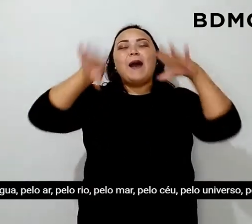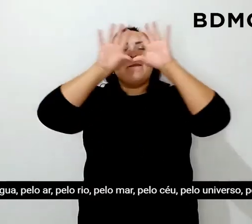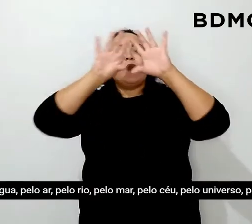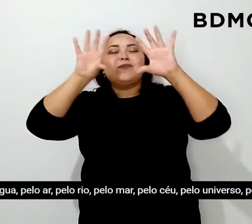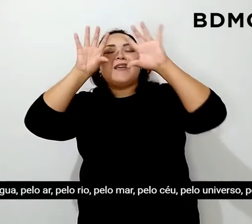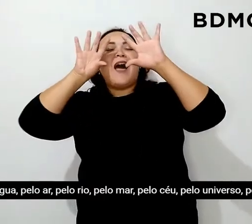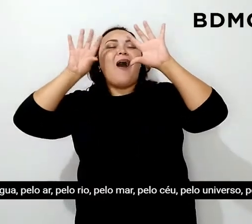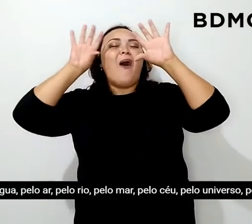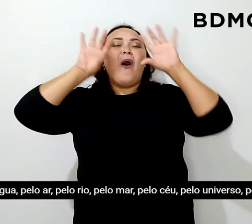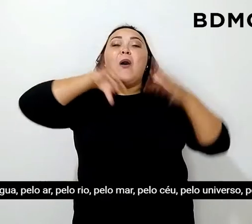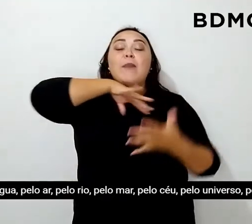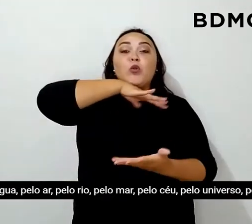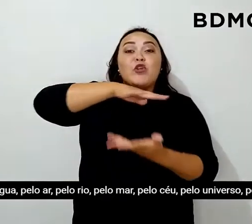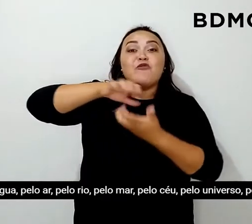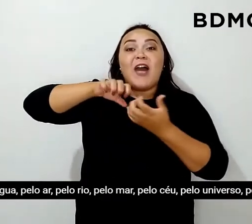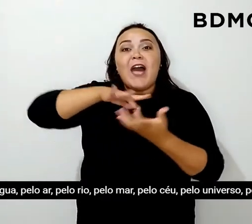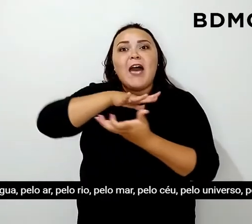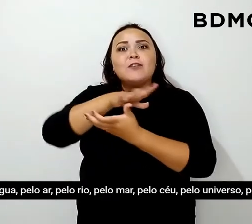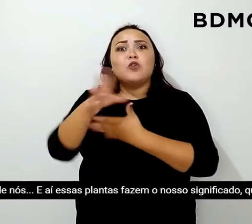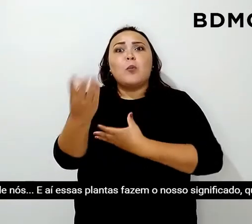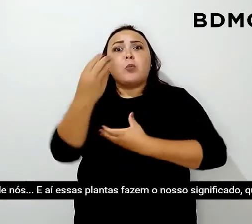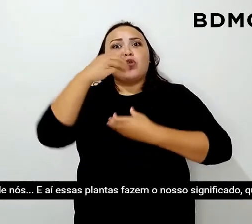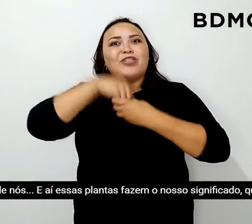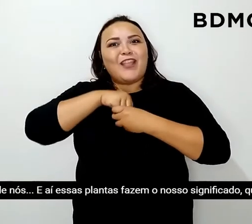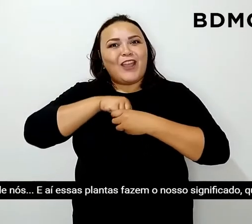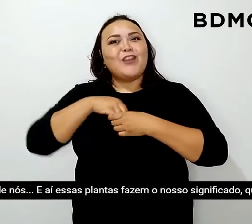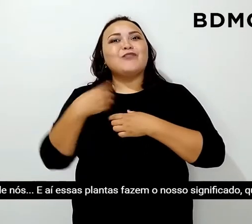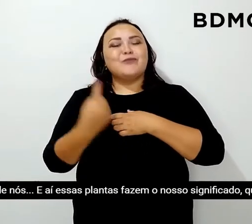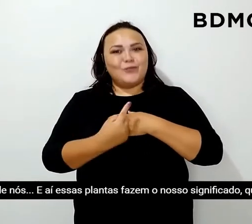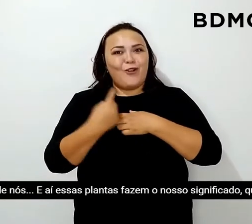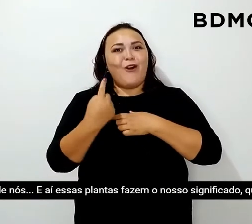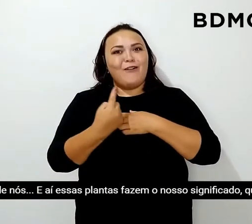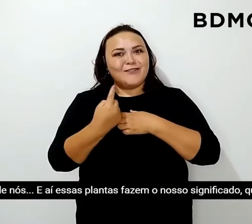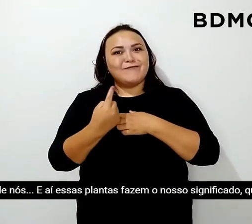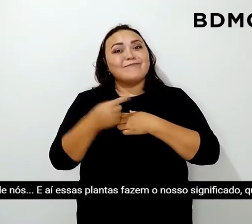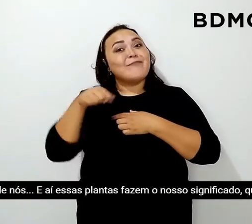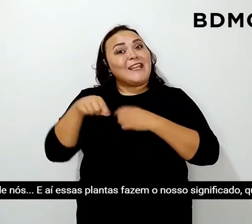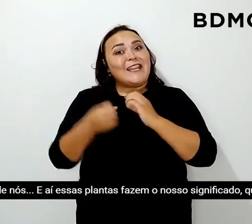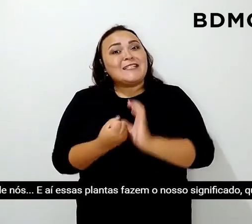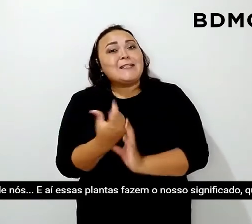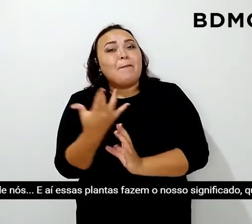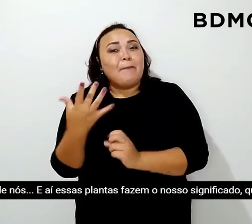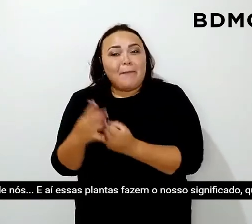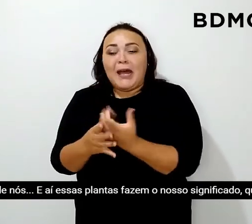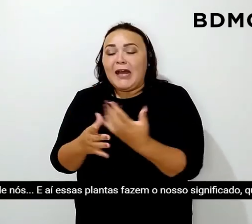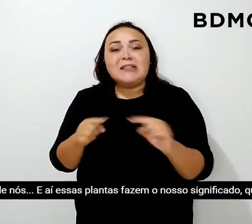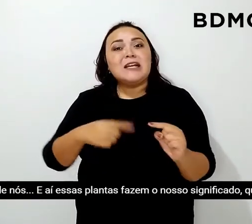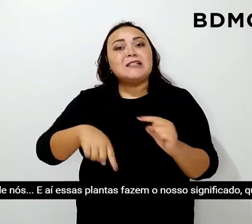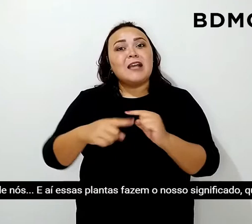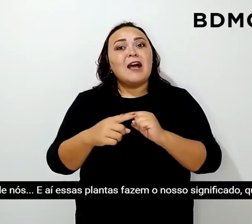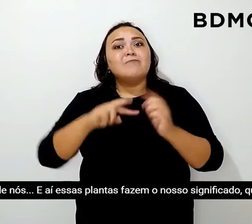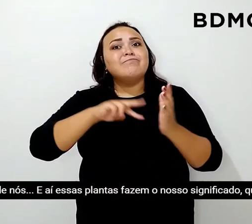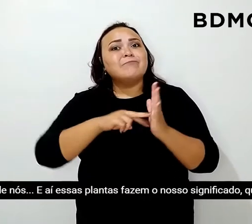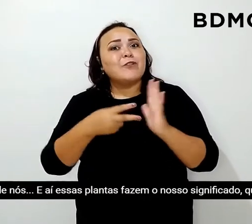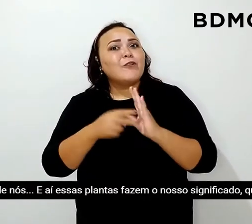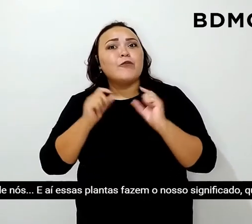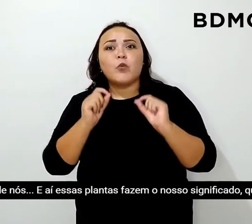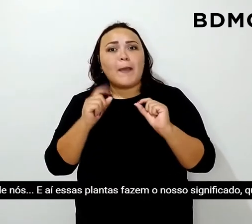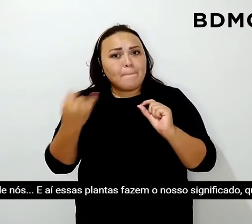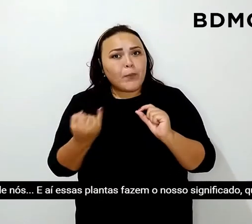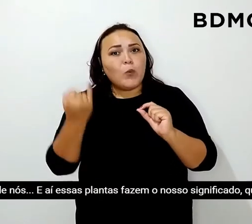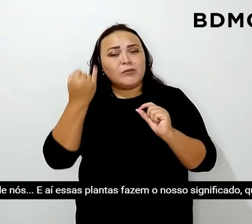pelo céu, pelo universo, por dentro de nós e essas plantas fazem o nosso